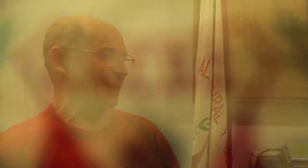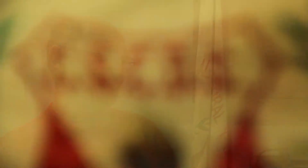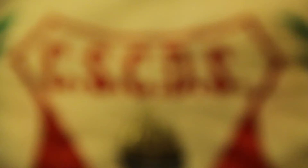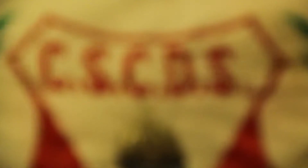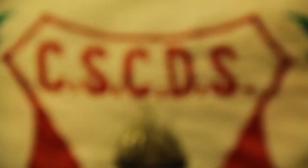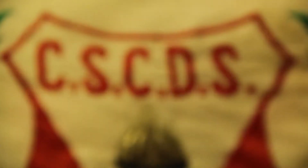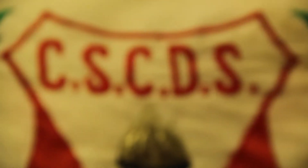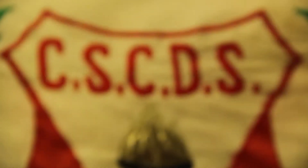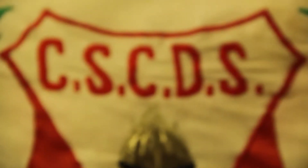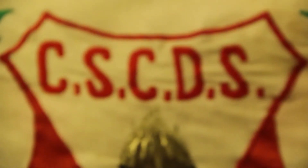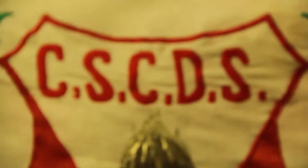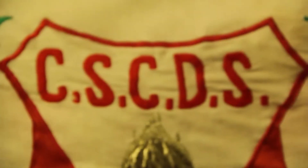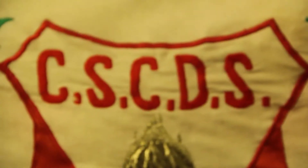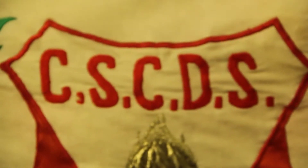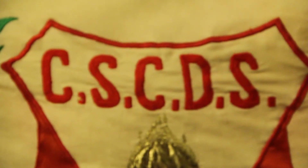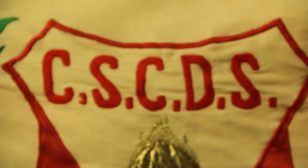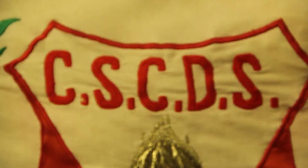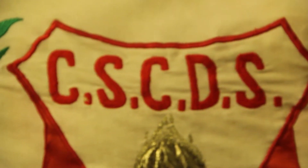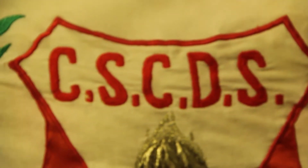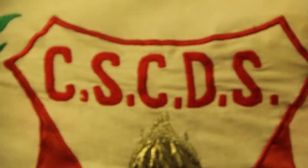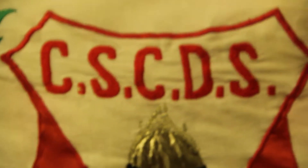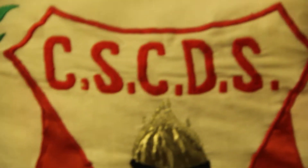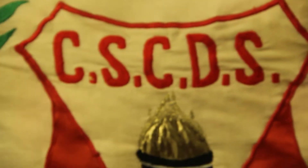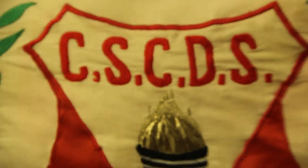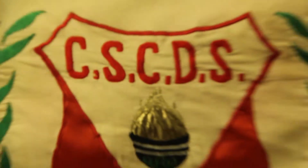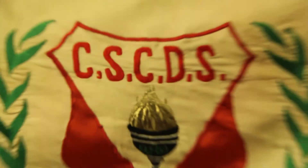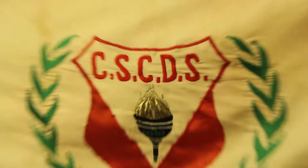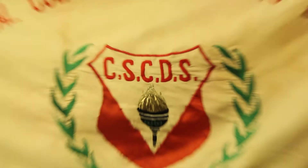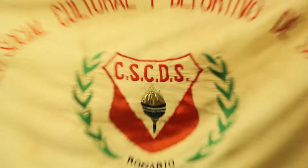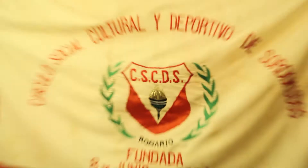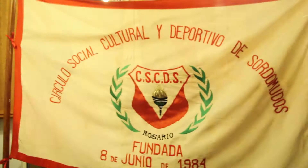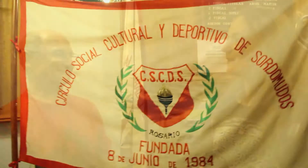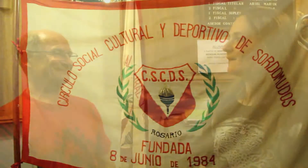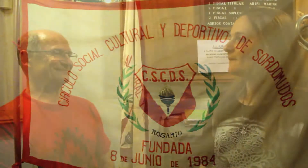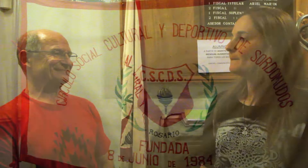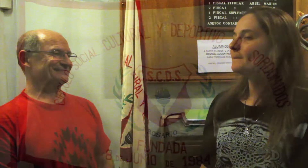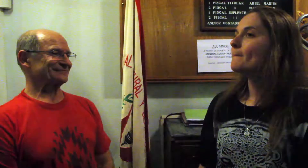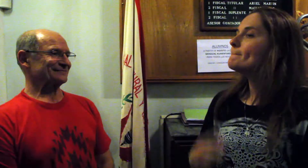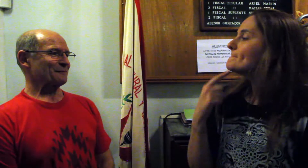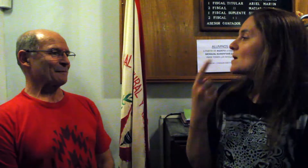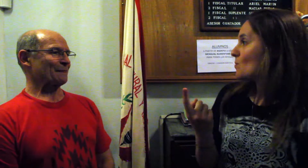presidente hace 30 años que estoy en el cargo. Han hecho una serie de encuentros